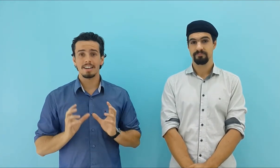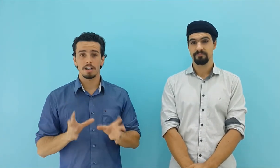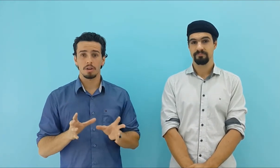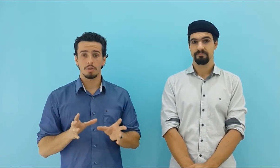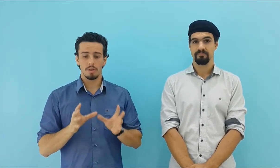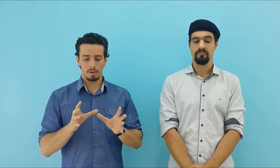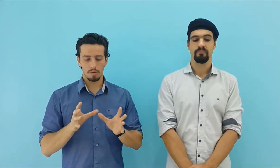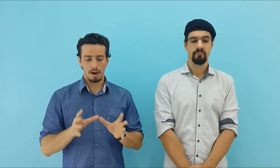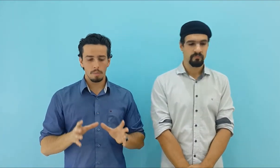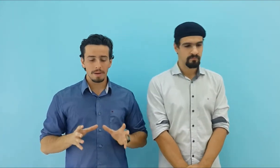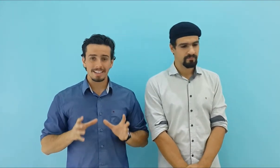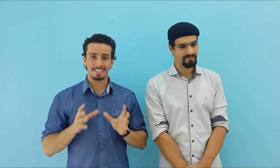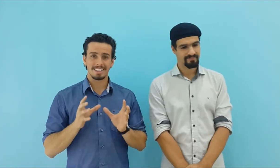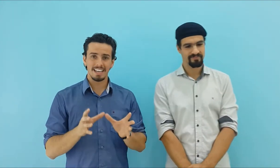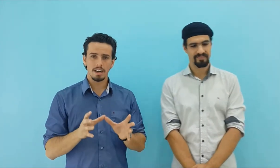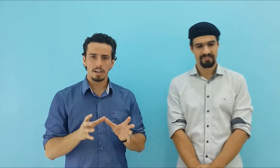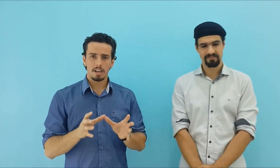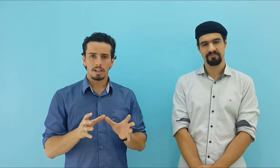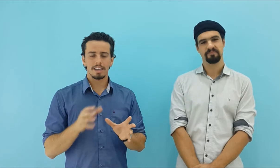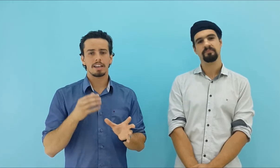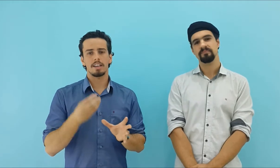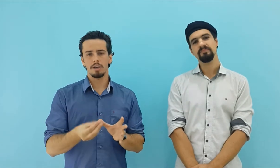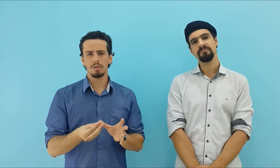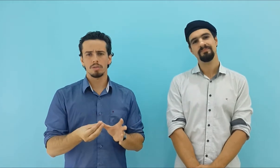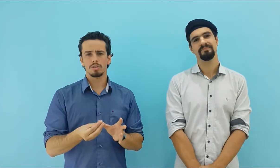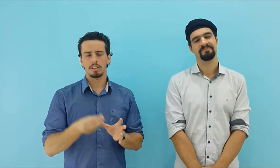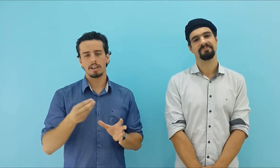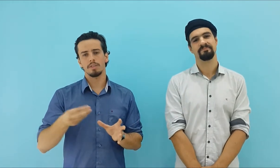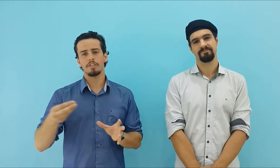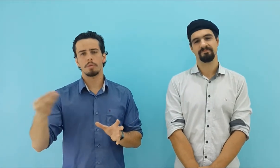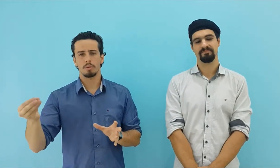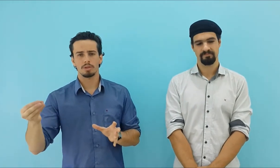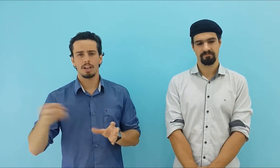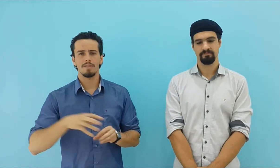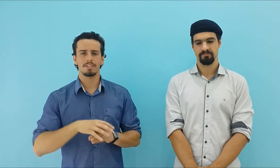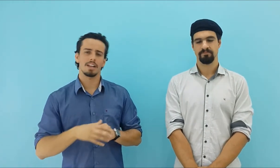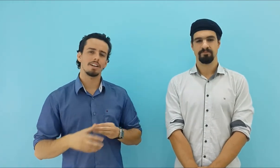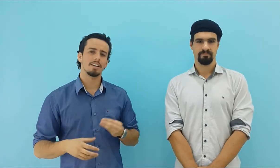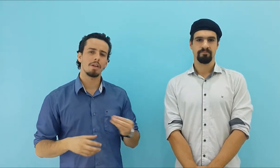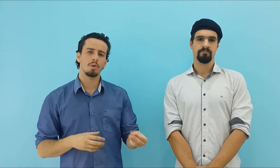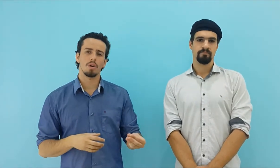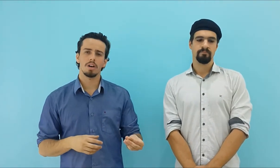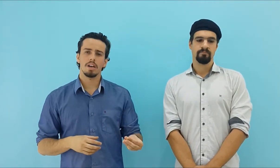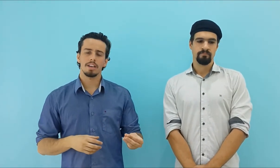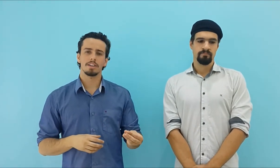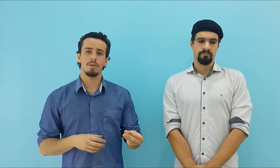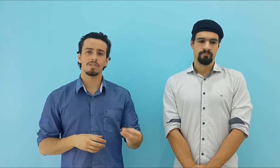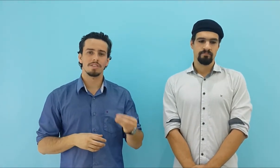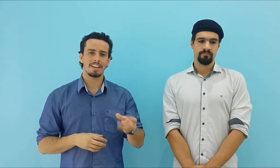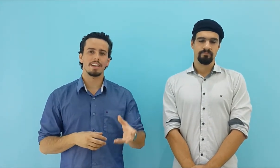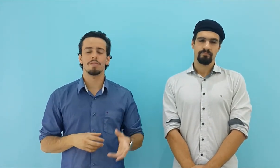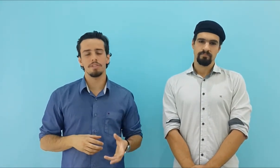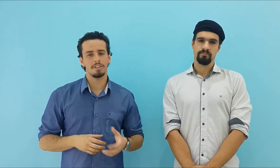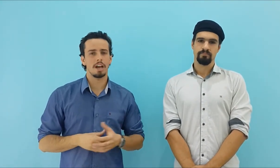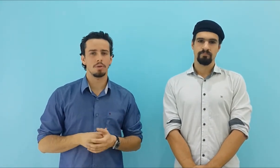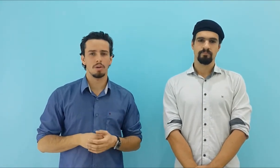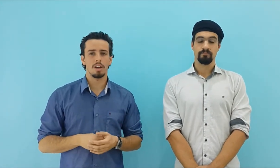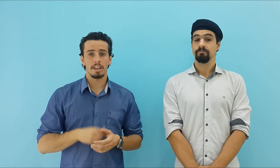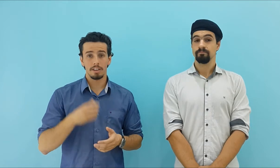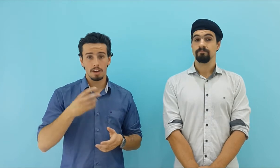ligando ao prazer daquilo que aquilo vai te proporcionar, você está ligando à dor. Então, você vai querer fugir da dor e